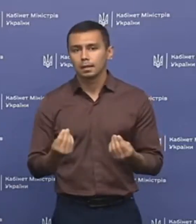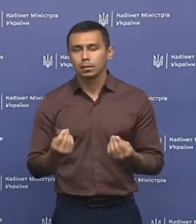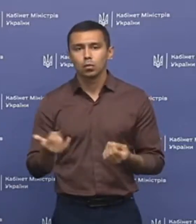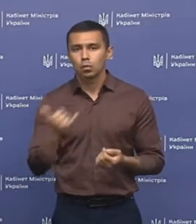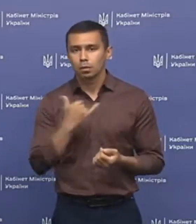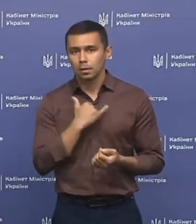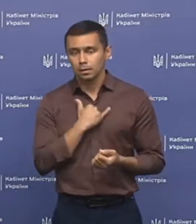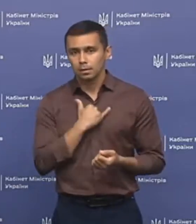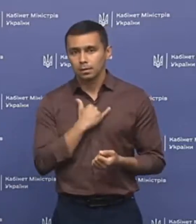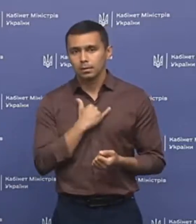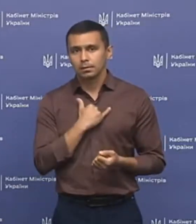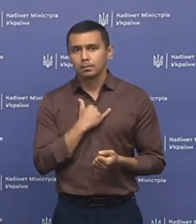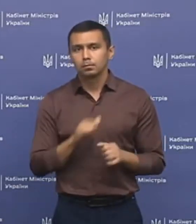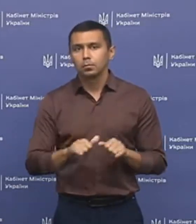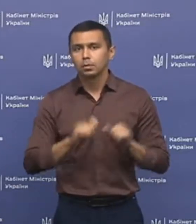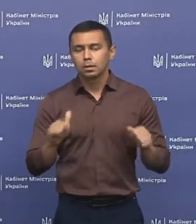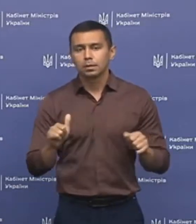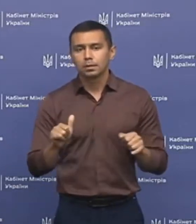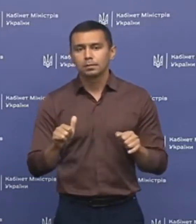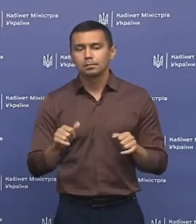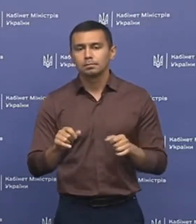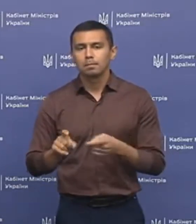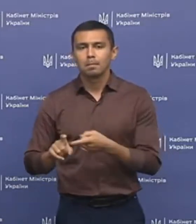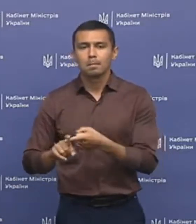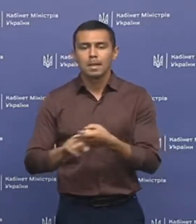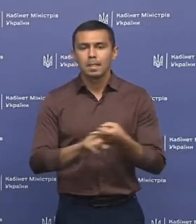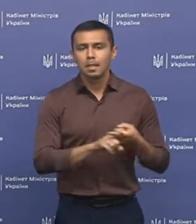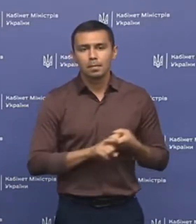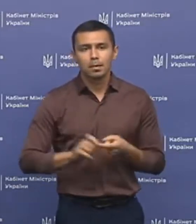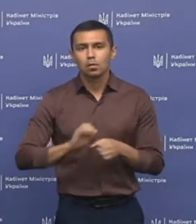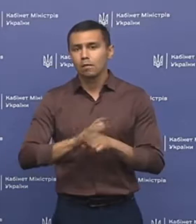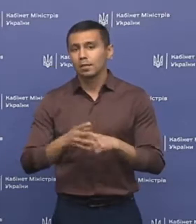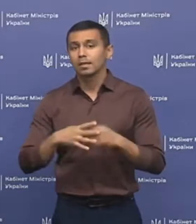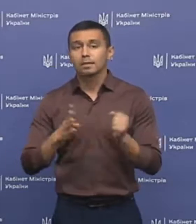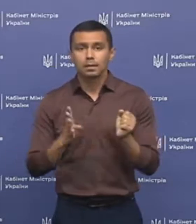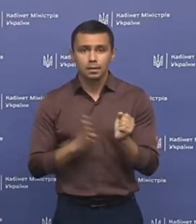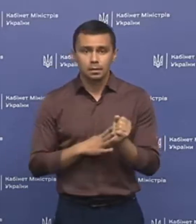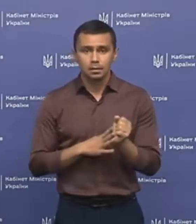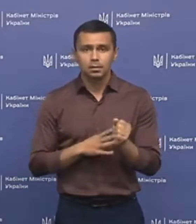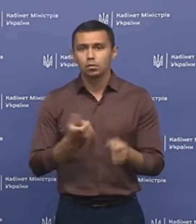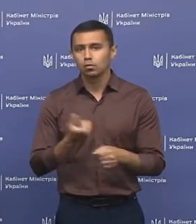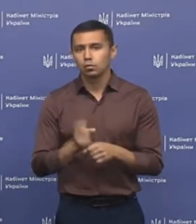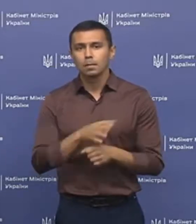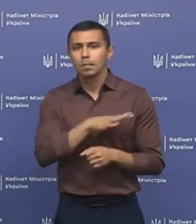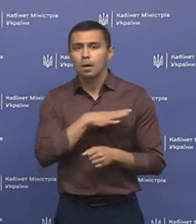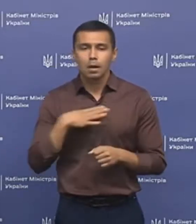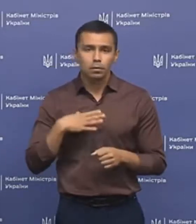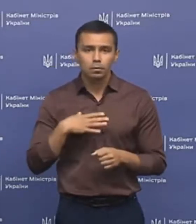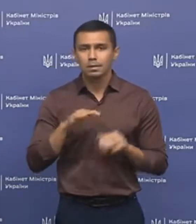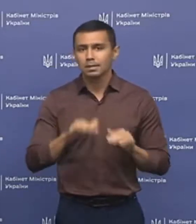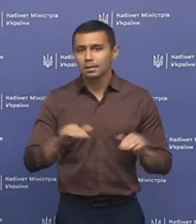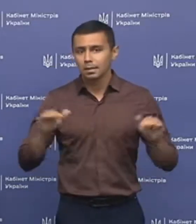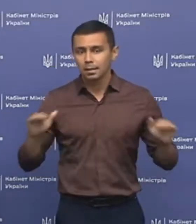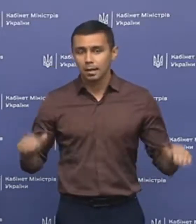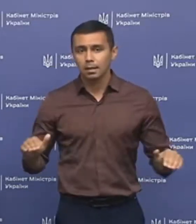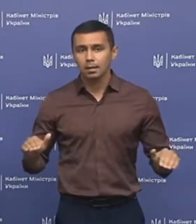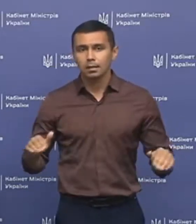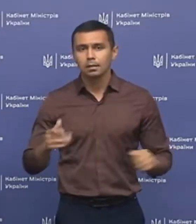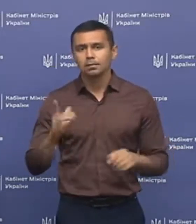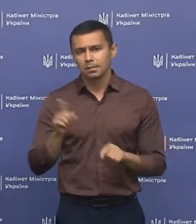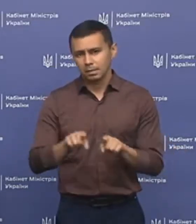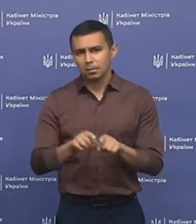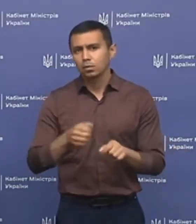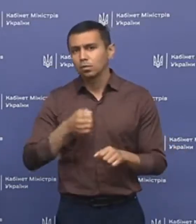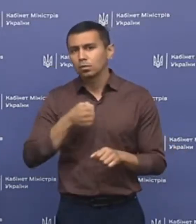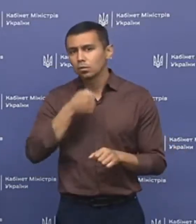у нас поширена пандемія COVID-19, дуже багато дітей і